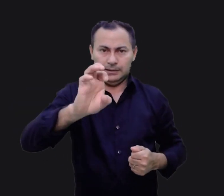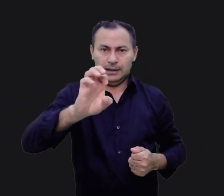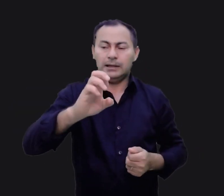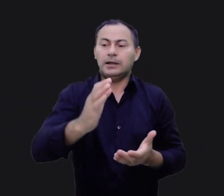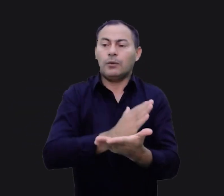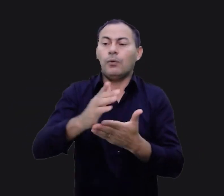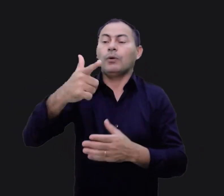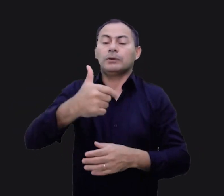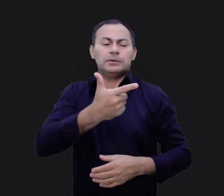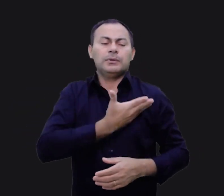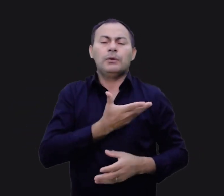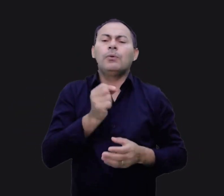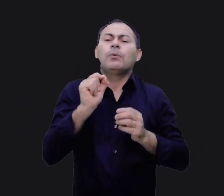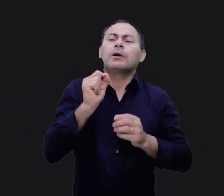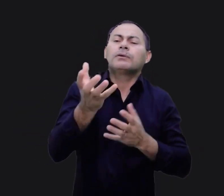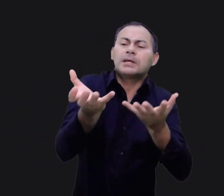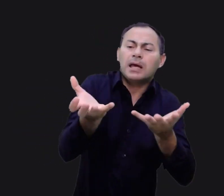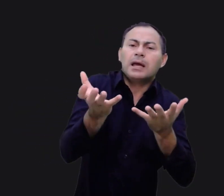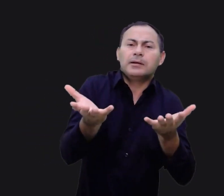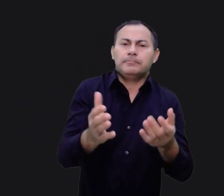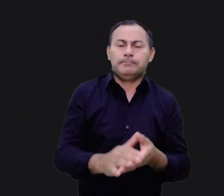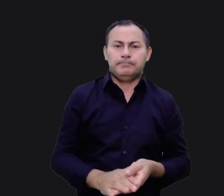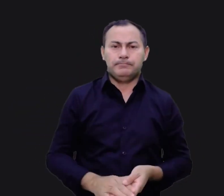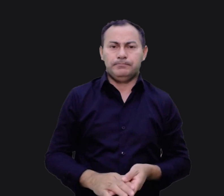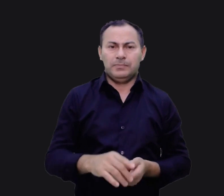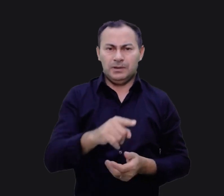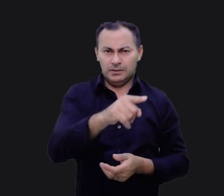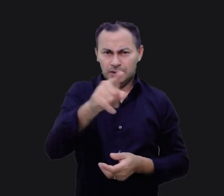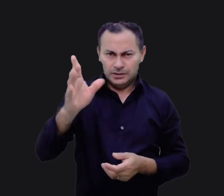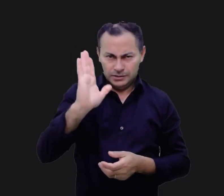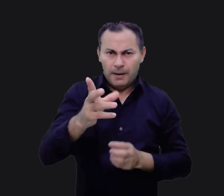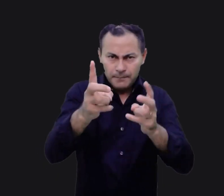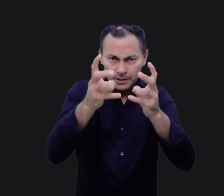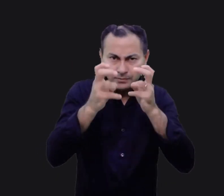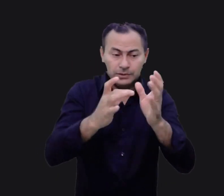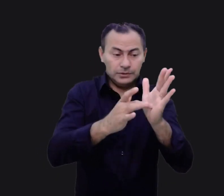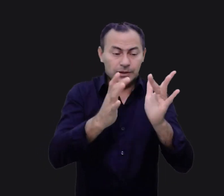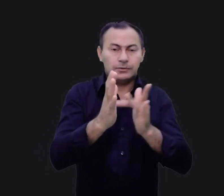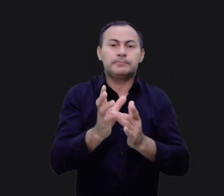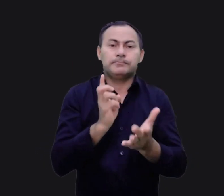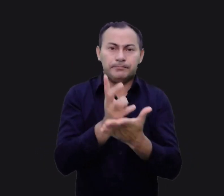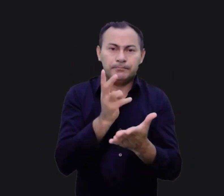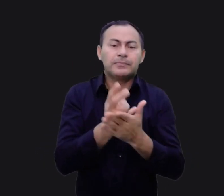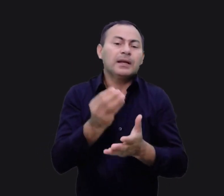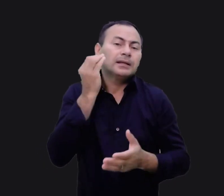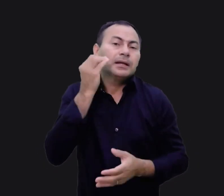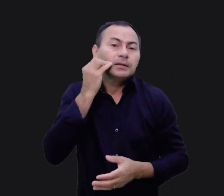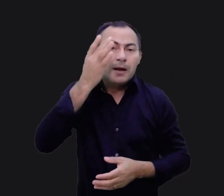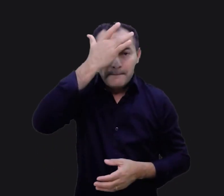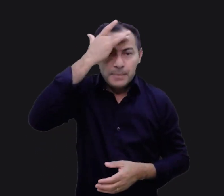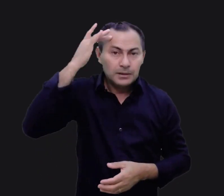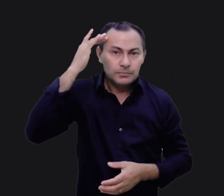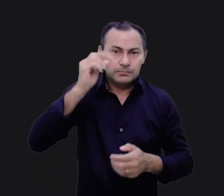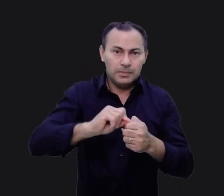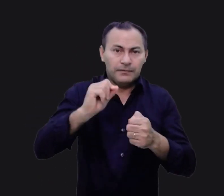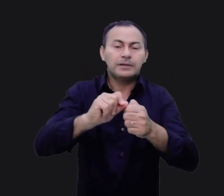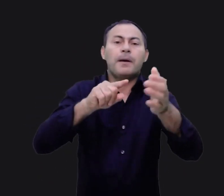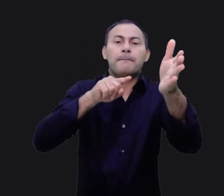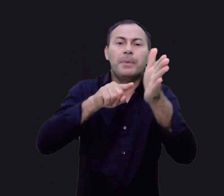discípulos. O que você quer? Você já percebeu que Jesus frequentemente testa as pessoas fazendo a